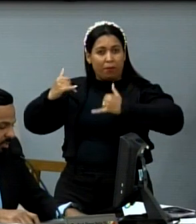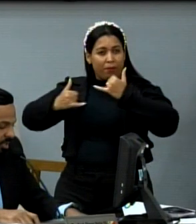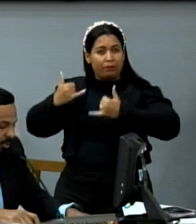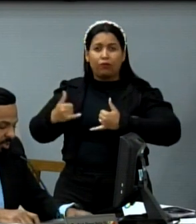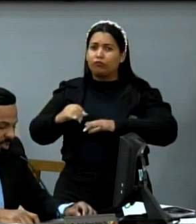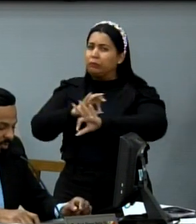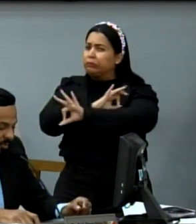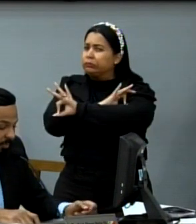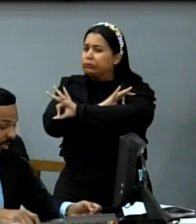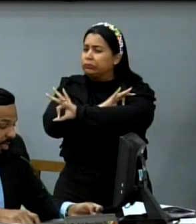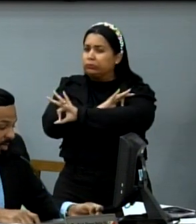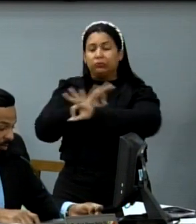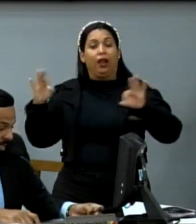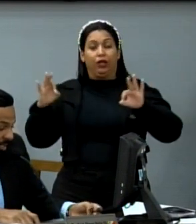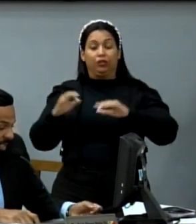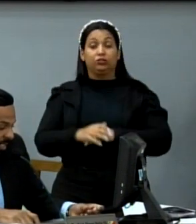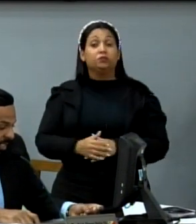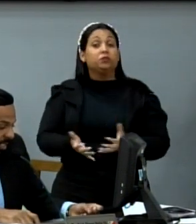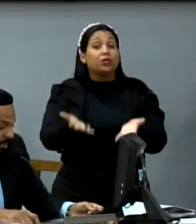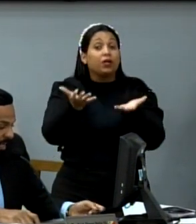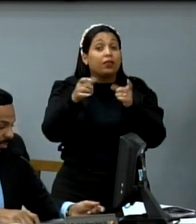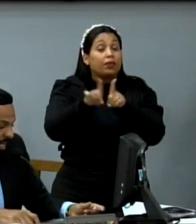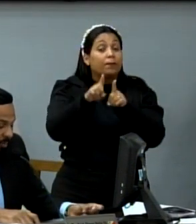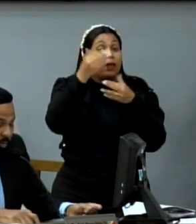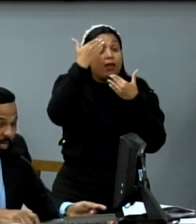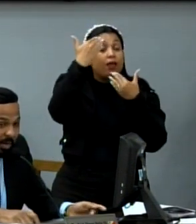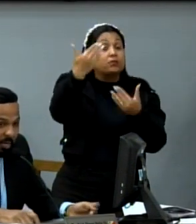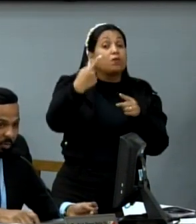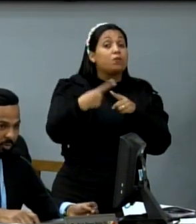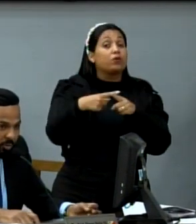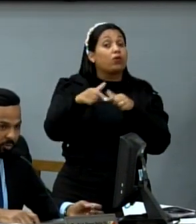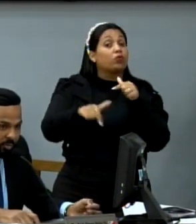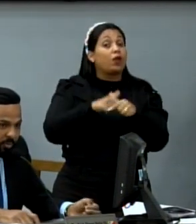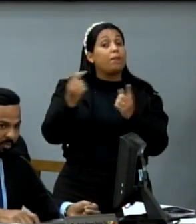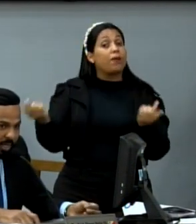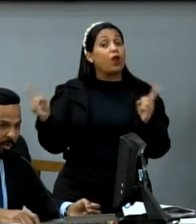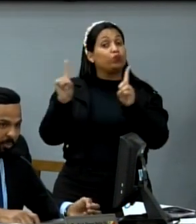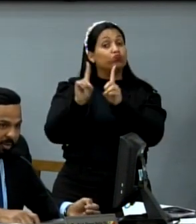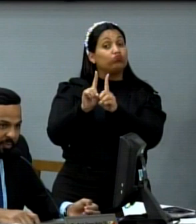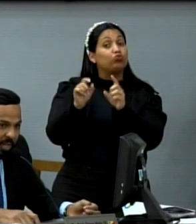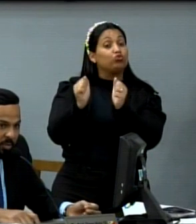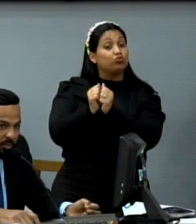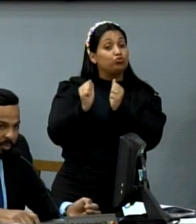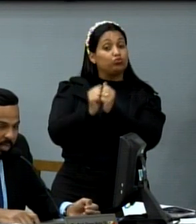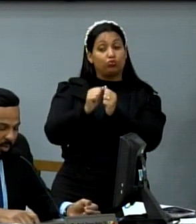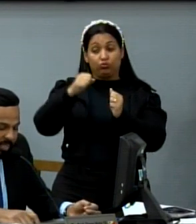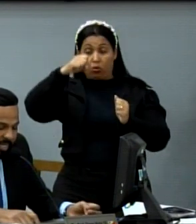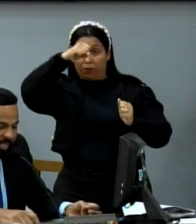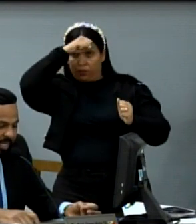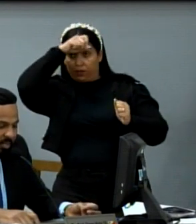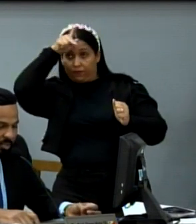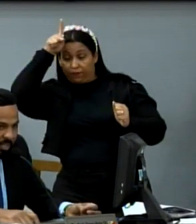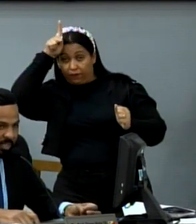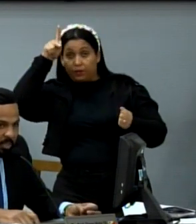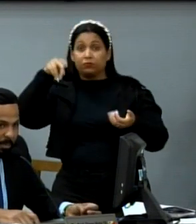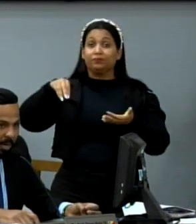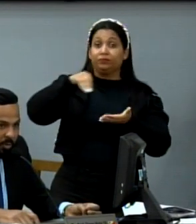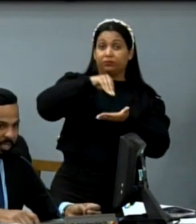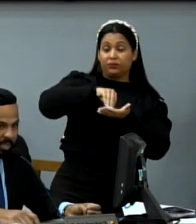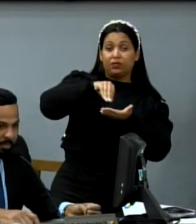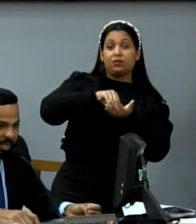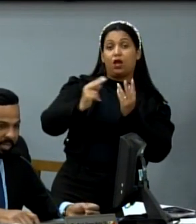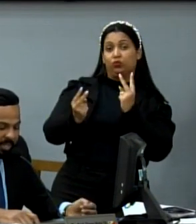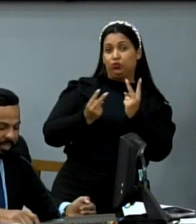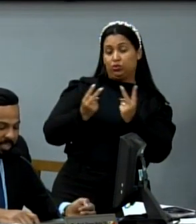complexo esportivo. Gostaria de agradecer também, porque ele foi um trabalho em conjunto, ao prefeito, ao secretário de Trânsito,